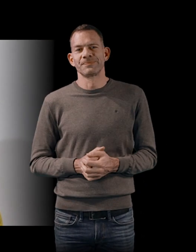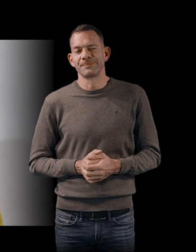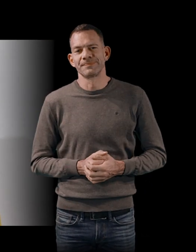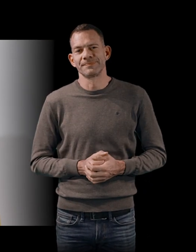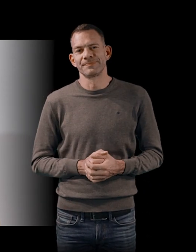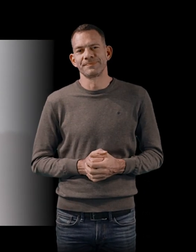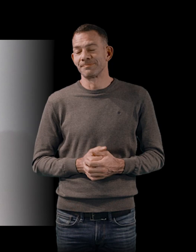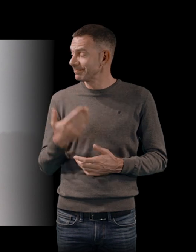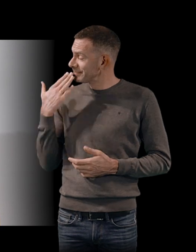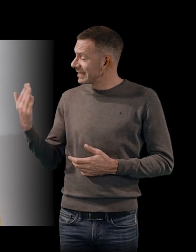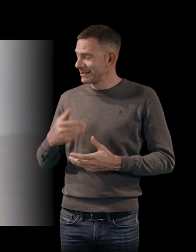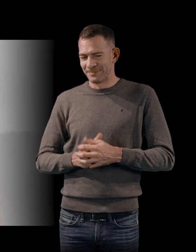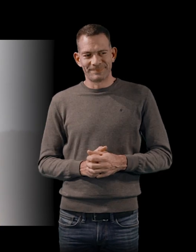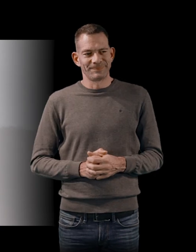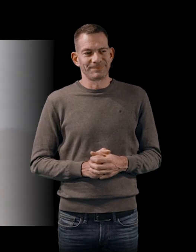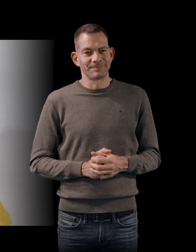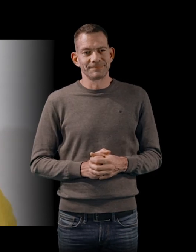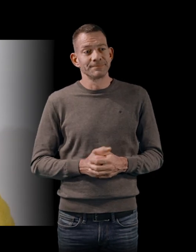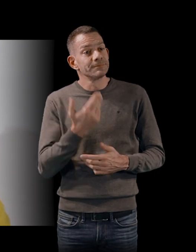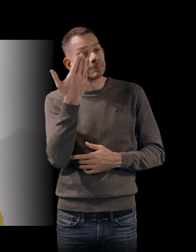Merci. Une question ?